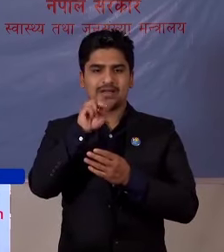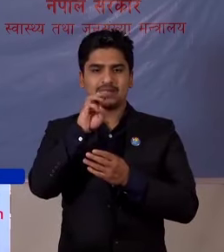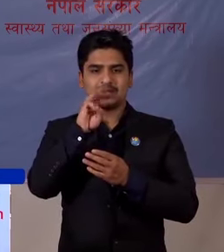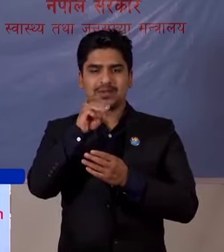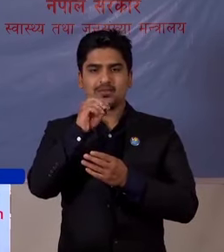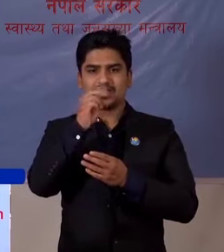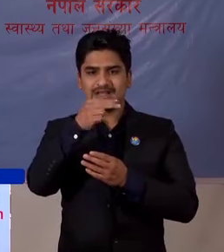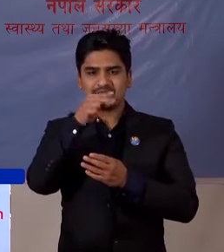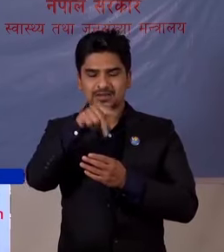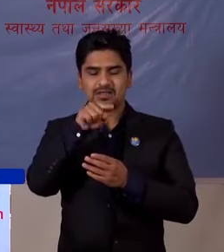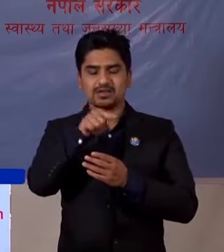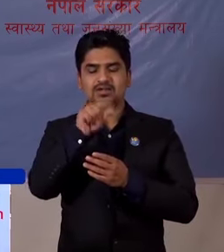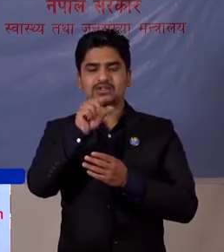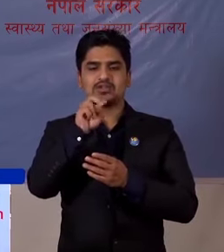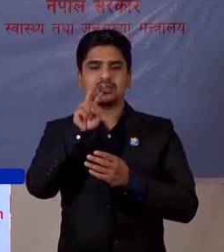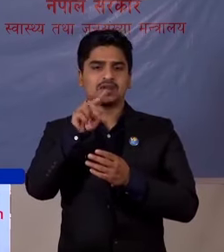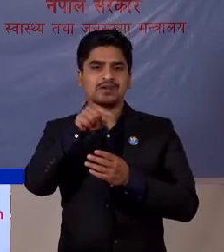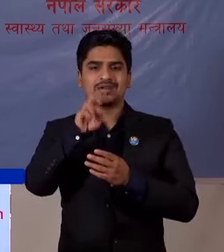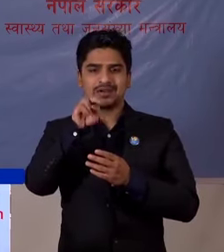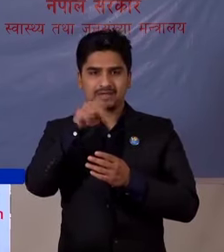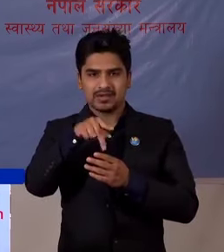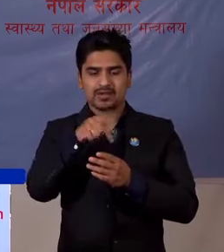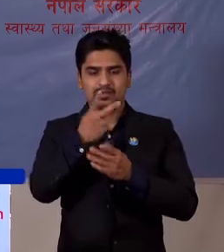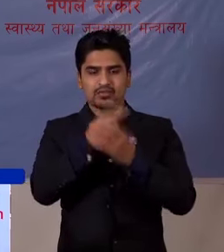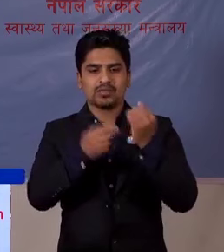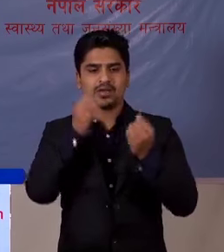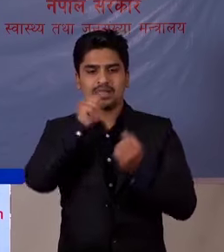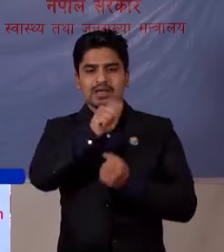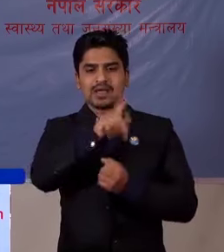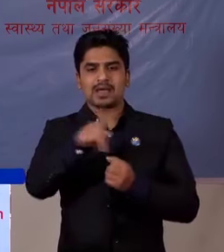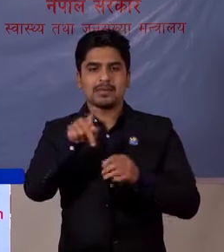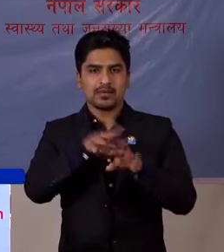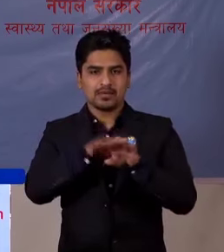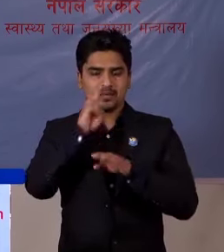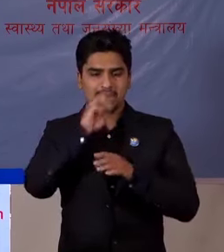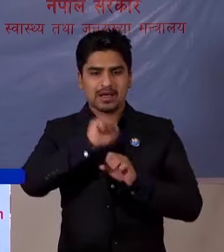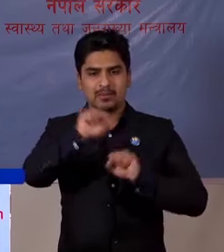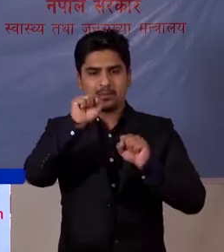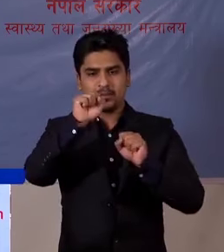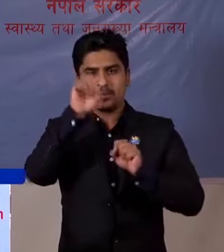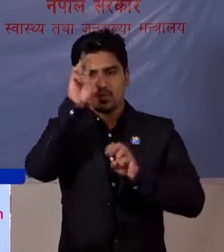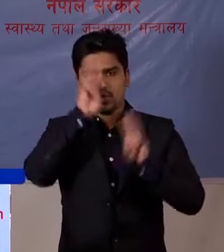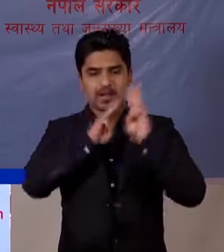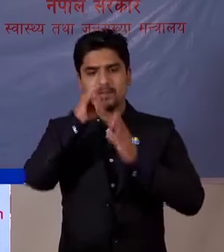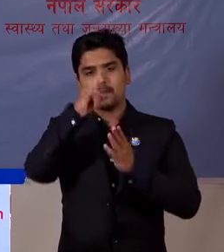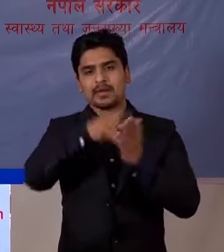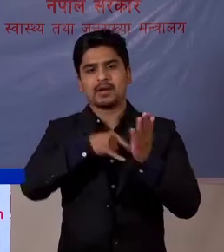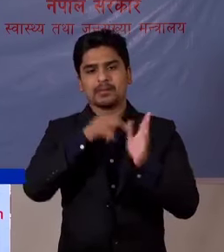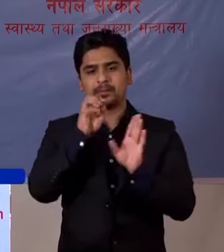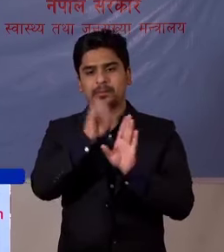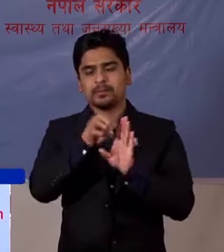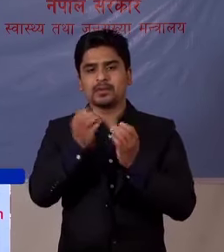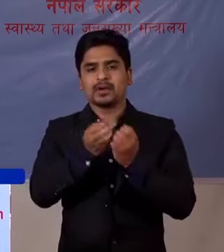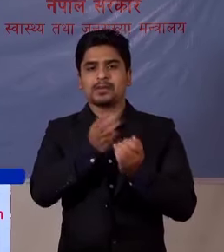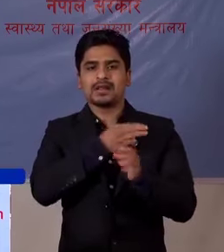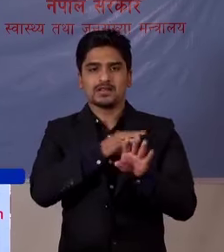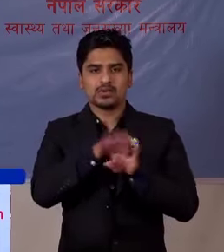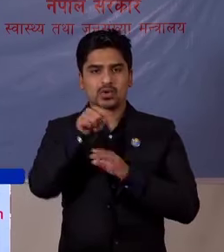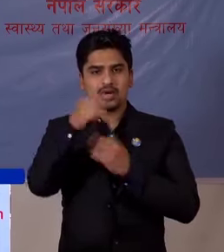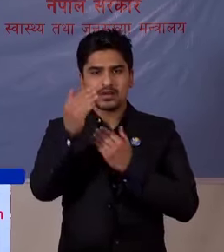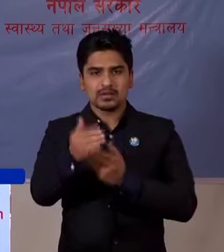.gov.np दुई ओटा आप्लिकेशन अरो मां आपनो 100 मुल्यांकन फाराम बहरने कुछ संख्या